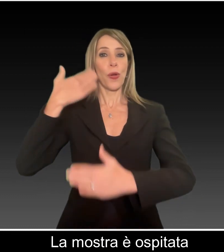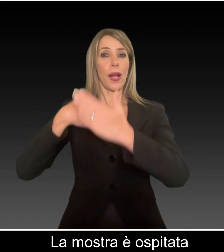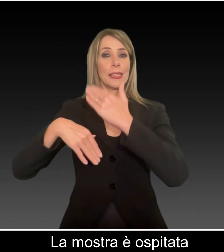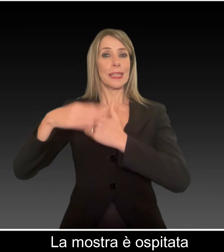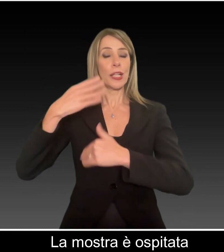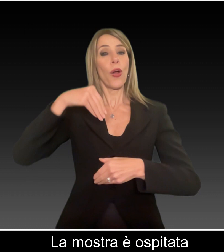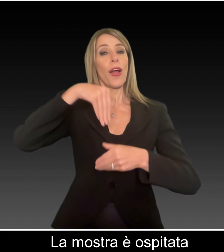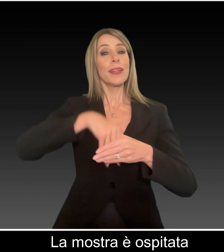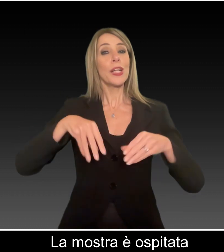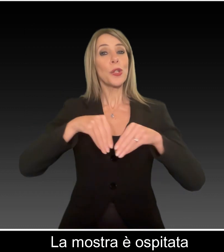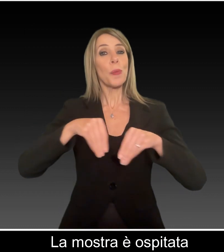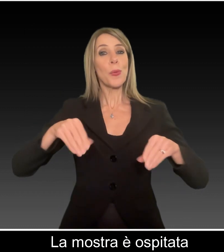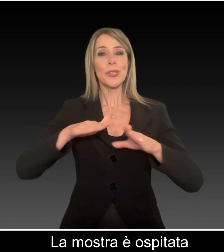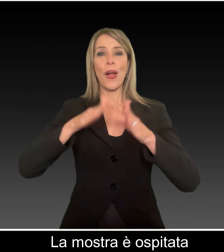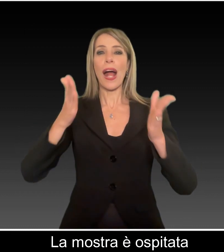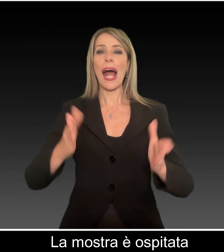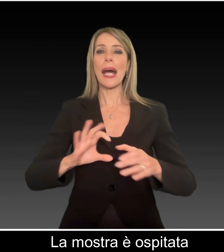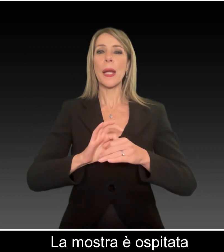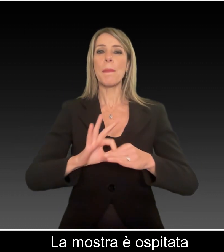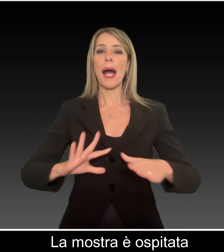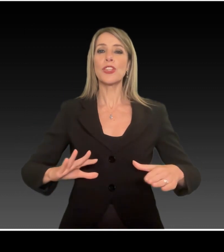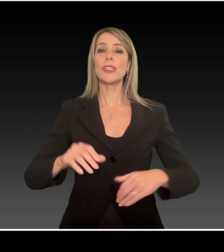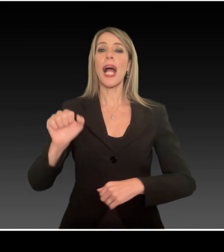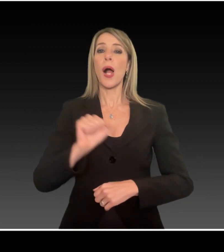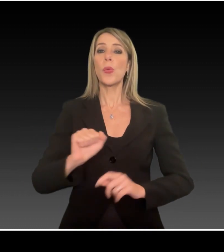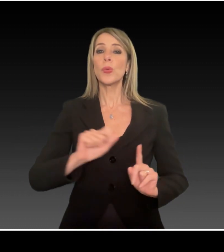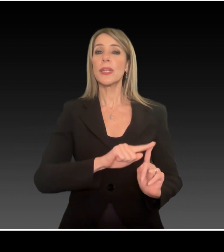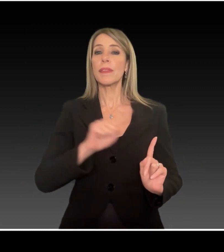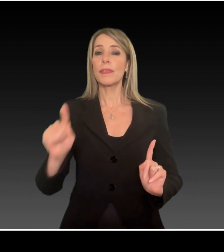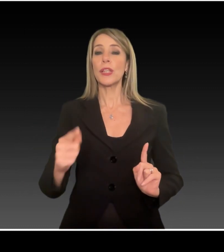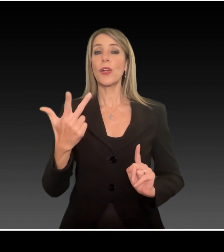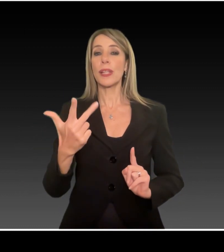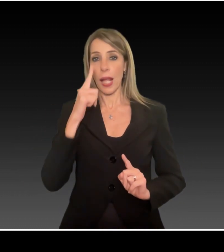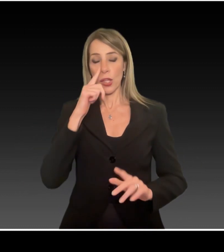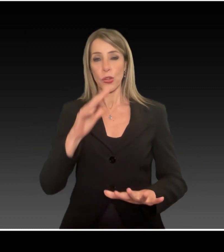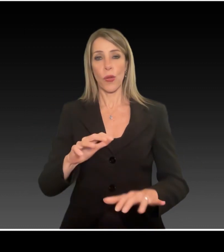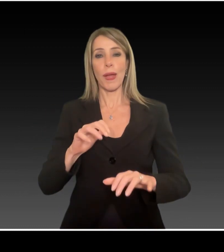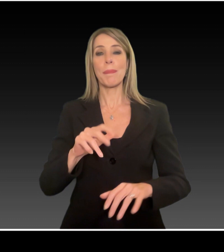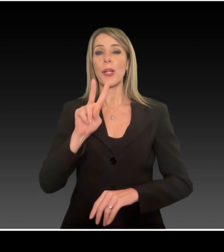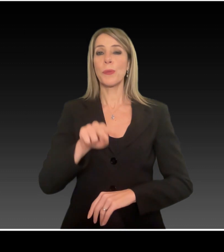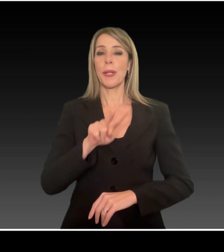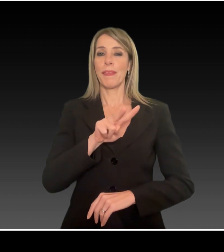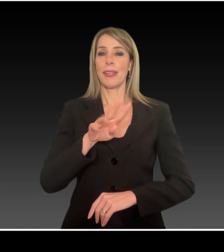ospitata presso il Museo dell'Arapacis Auguste fino al 3 novembre 2024.